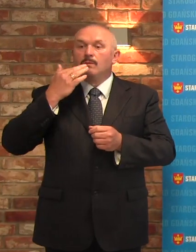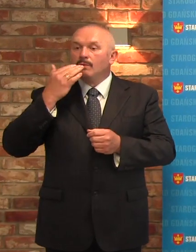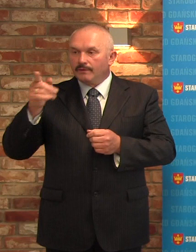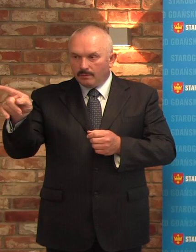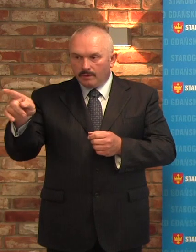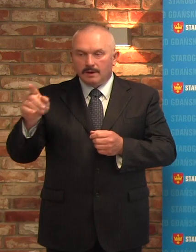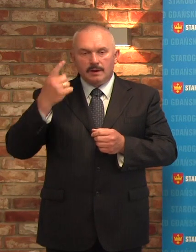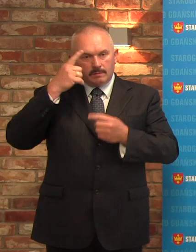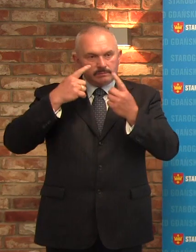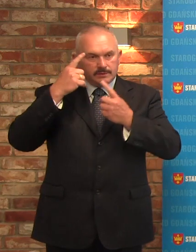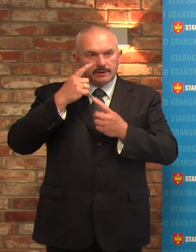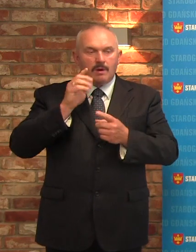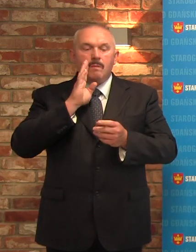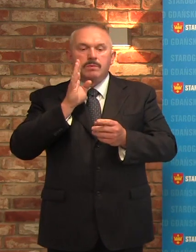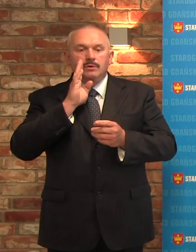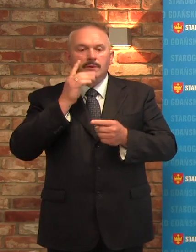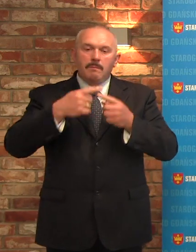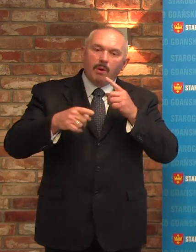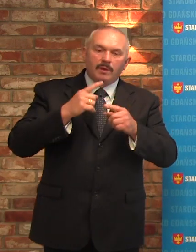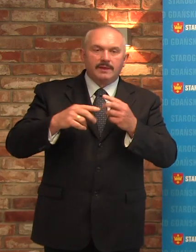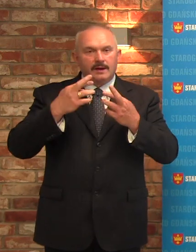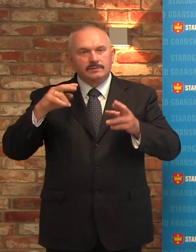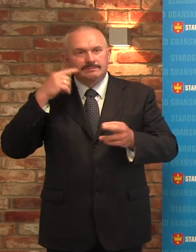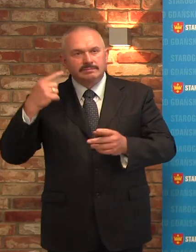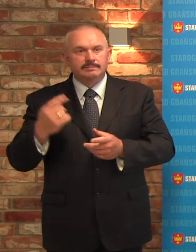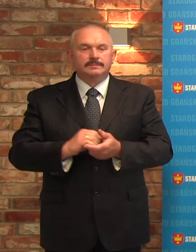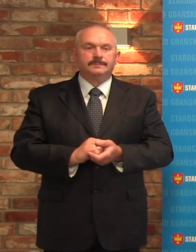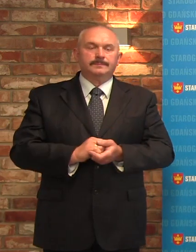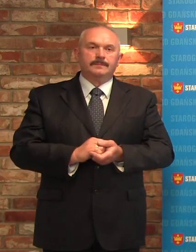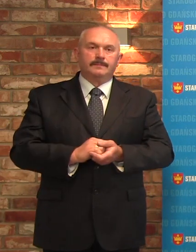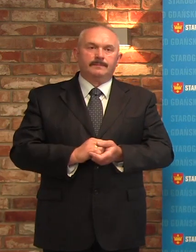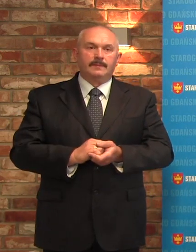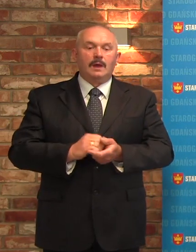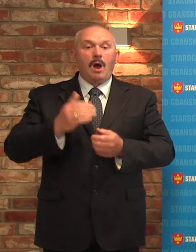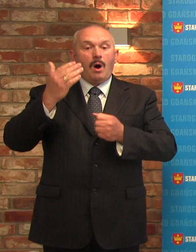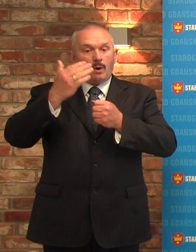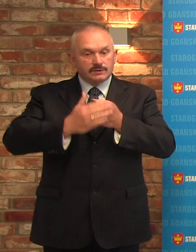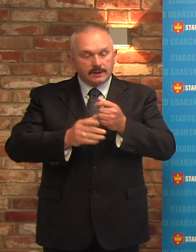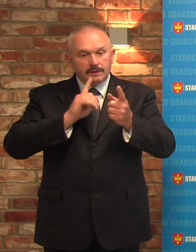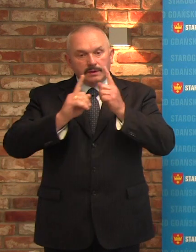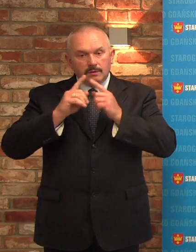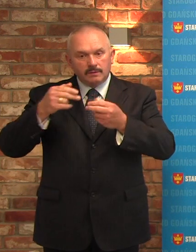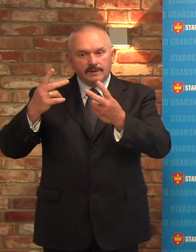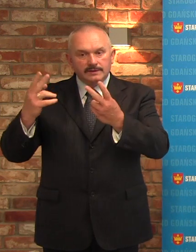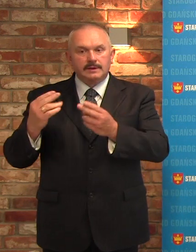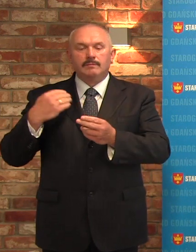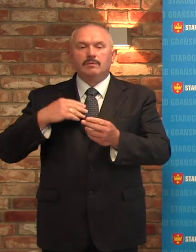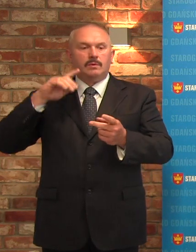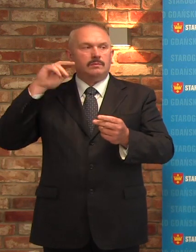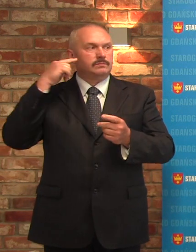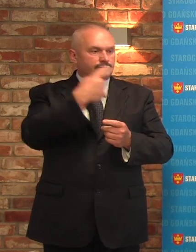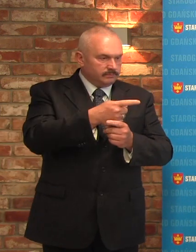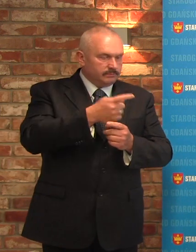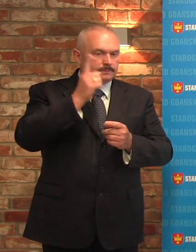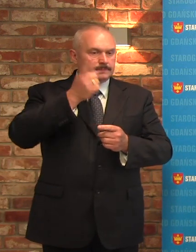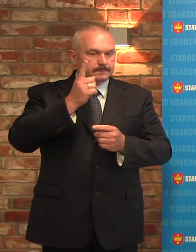w kategoriach folkloru politycznego. Natomiast na ostatniej konferencji padły zarzuty, do których niestety muszę i